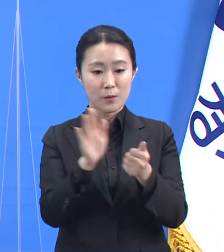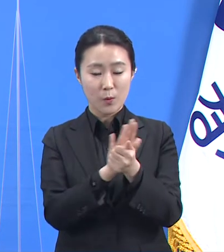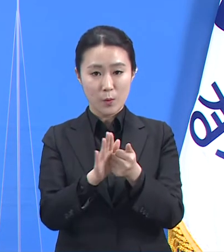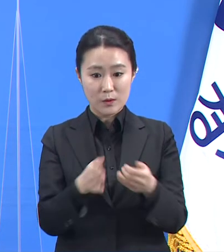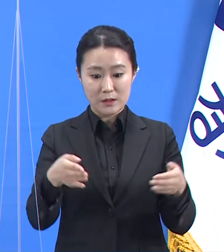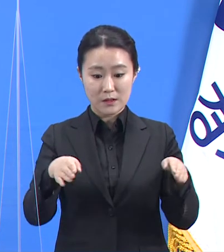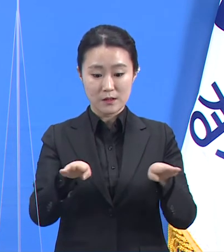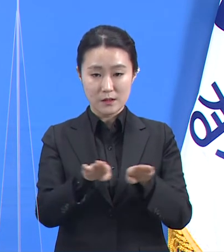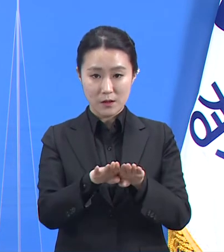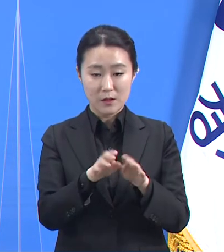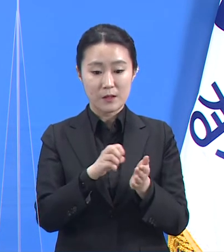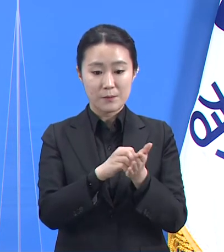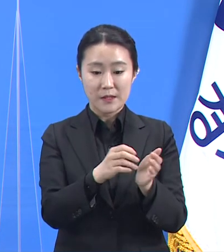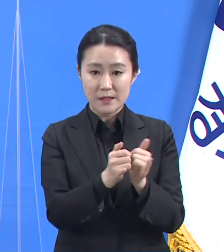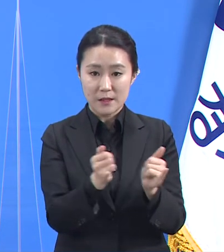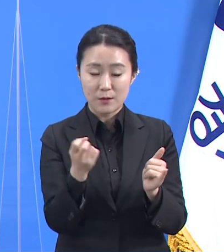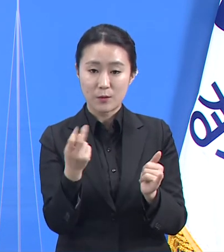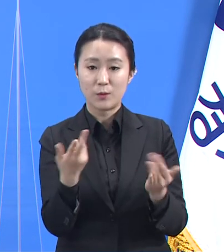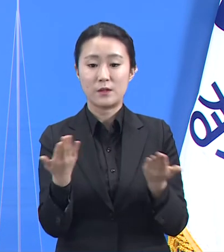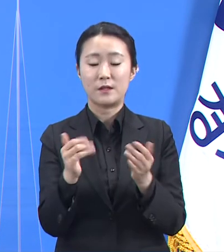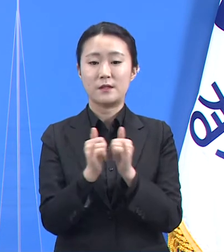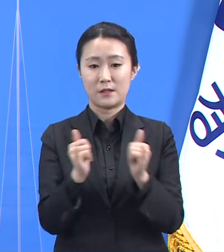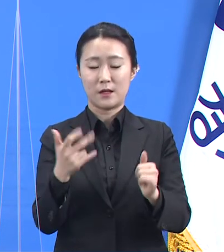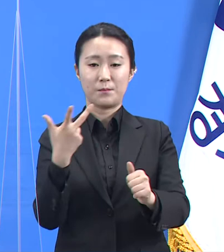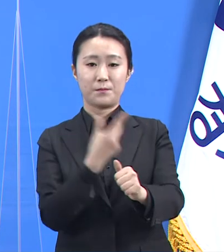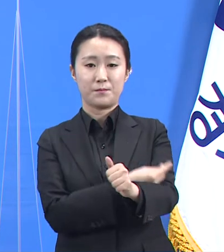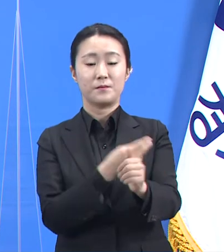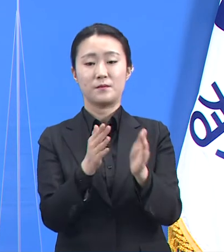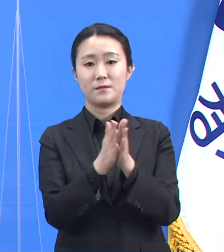및 종사자들에 대해서 접종이 시작됩니다.